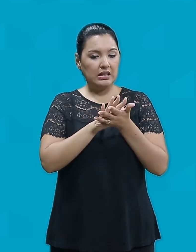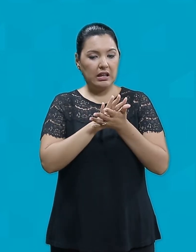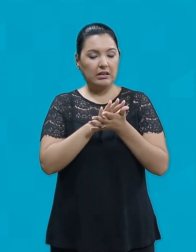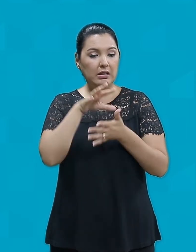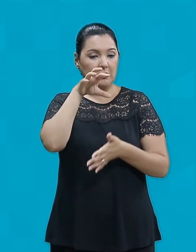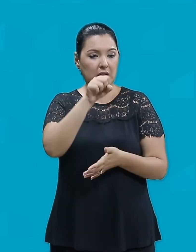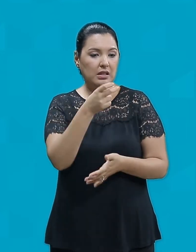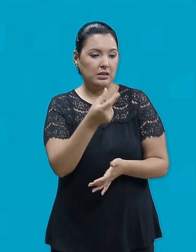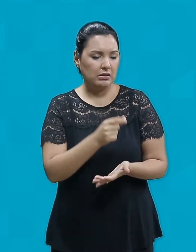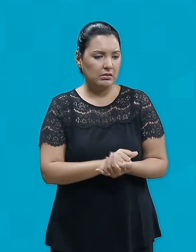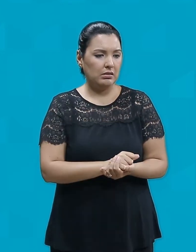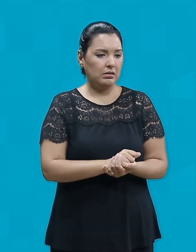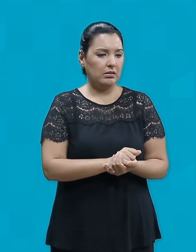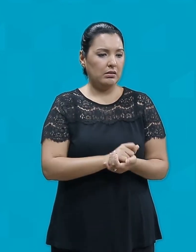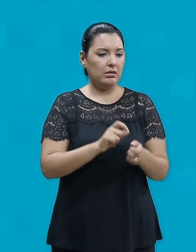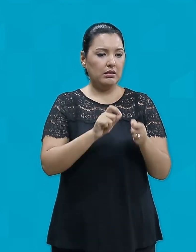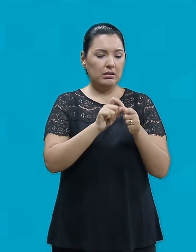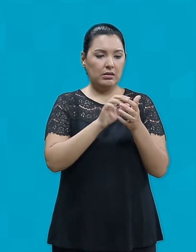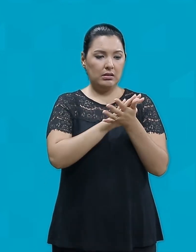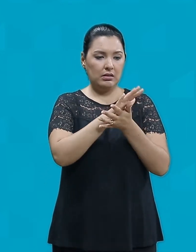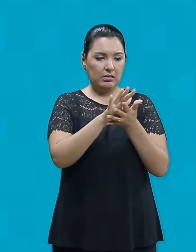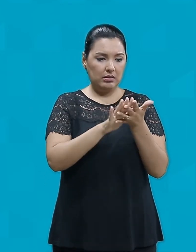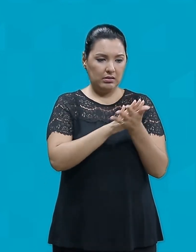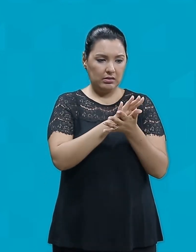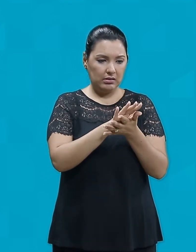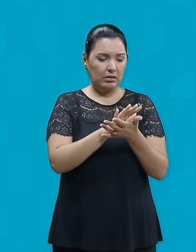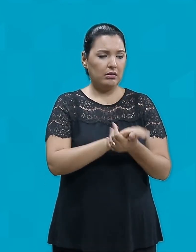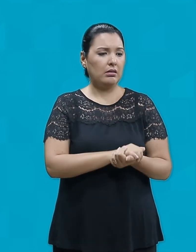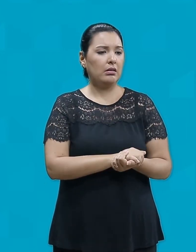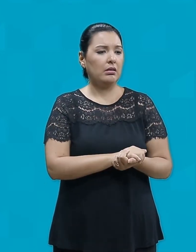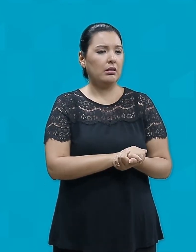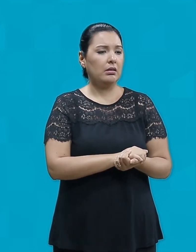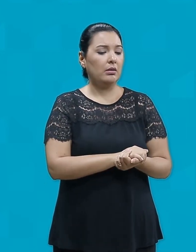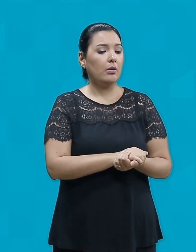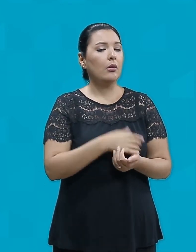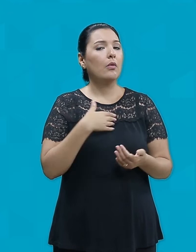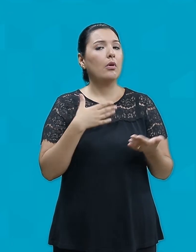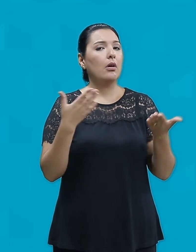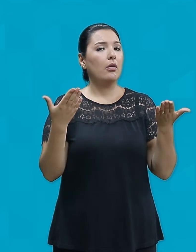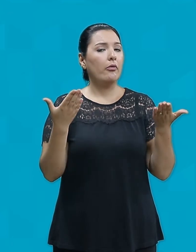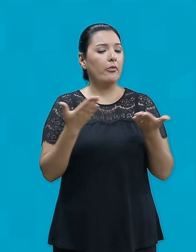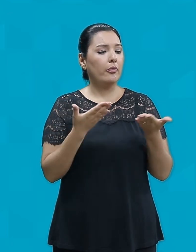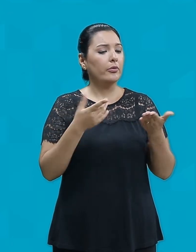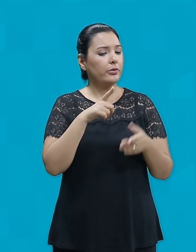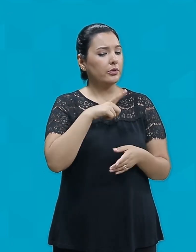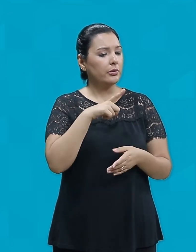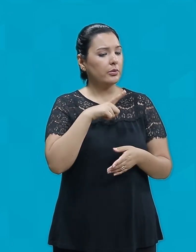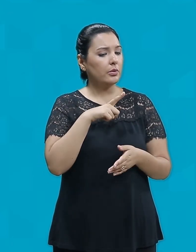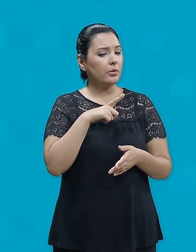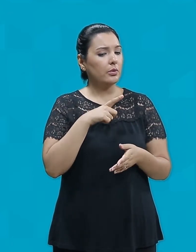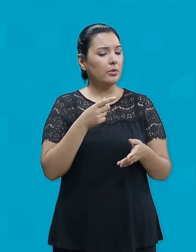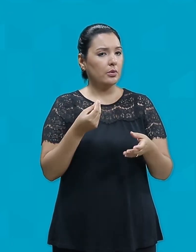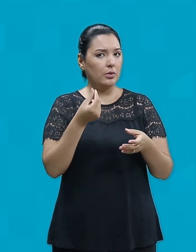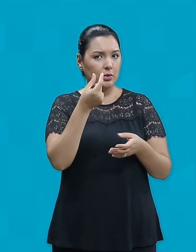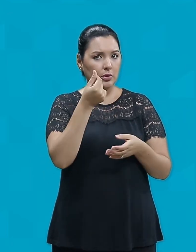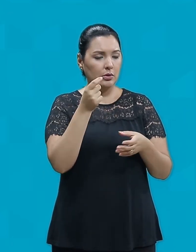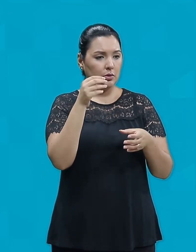E ceifo onde não semeei Então, devia ter depositado meu dinheiro no